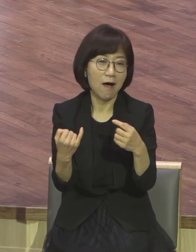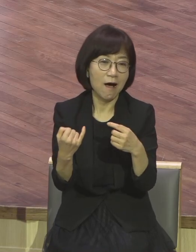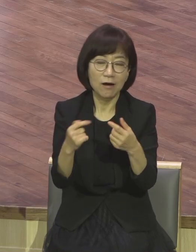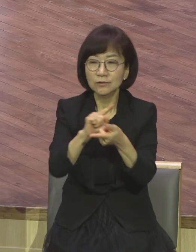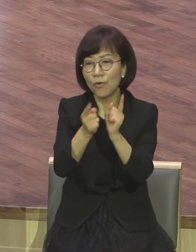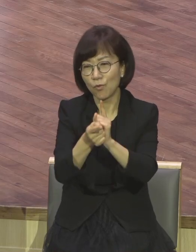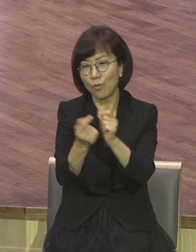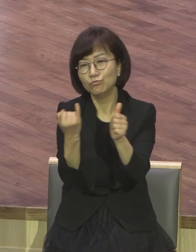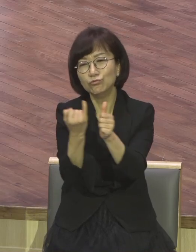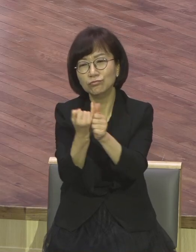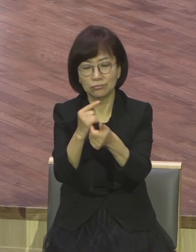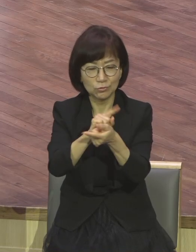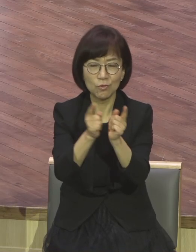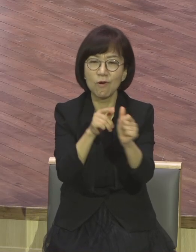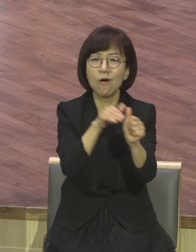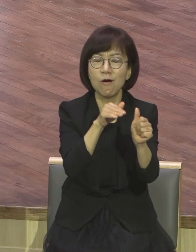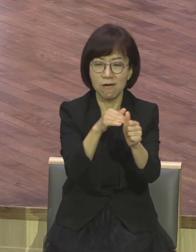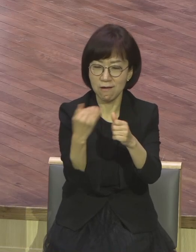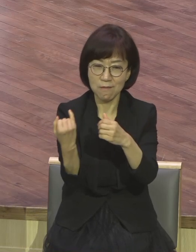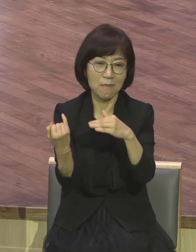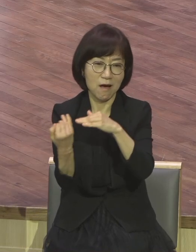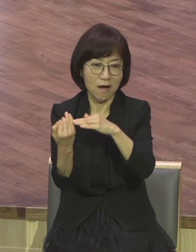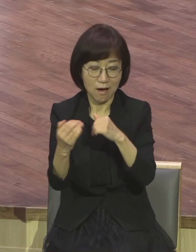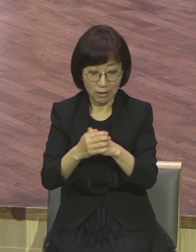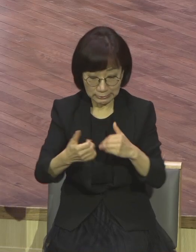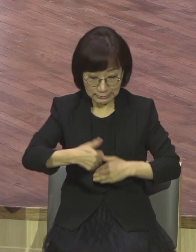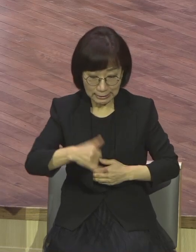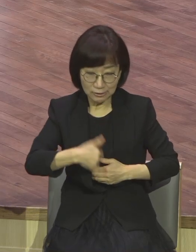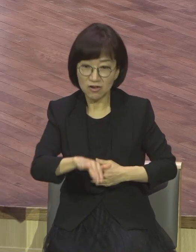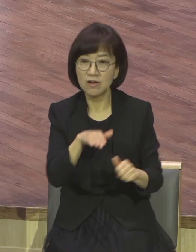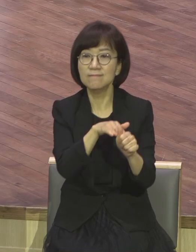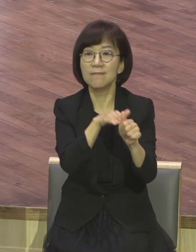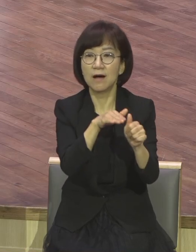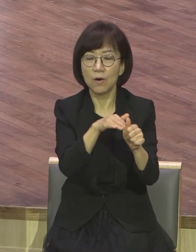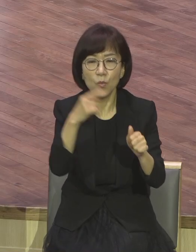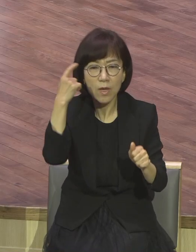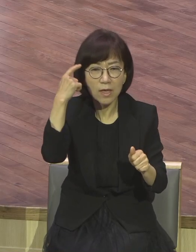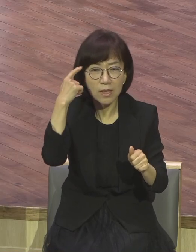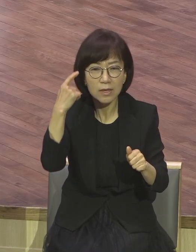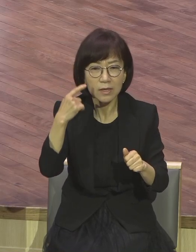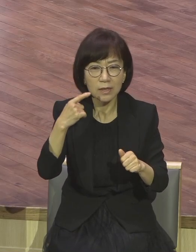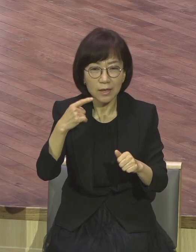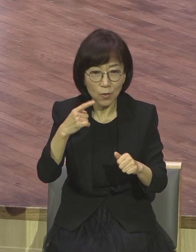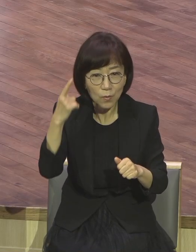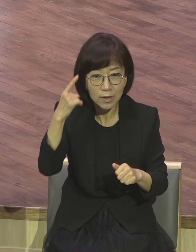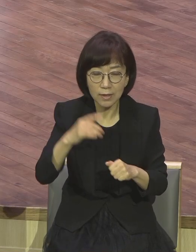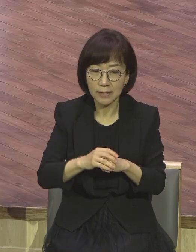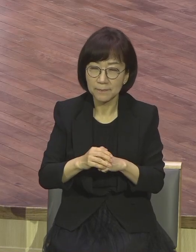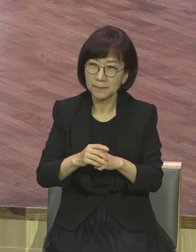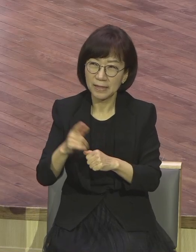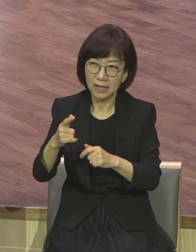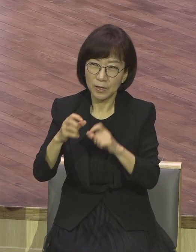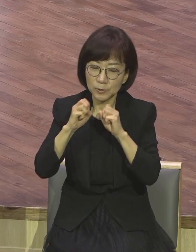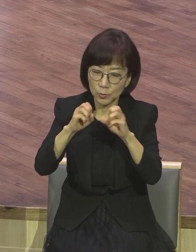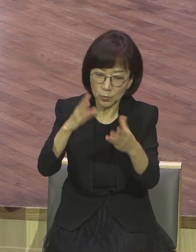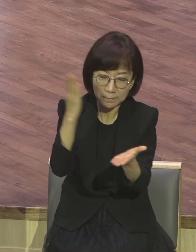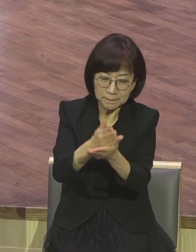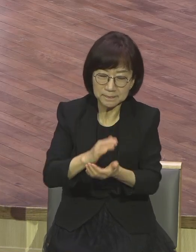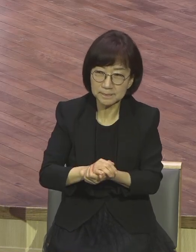자식이 괴롭힙니다. 가족이 괴롭혀요. 그 사람 전도 기도 하나도 헌신 못하도록 괴롭힘 다 뺏버려요.